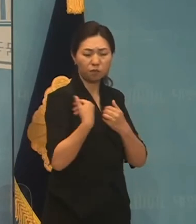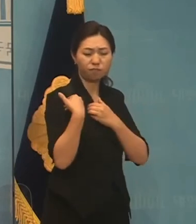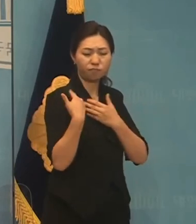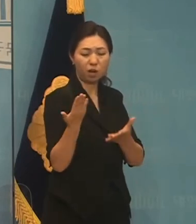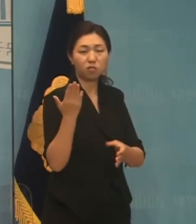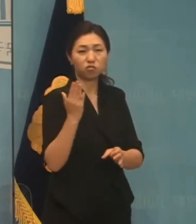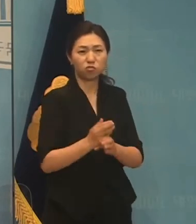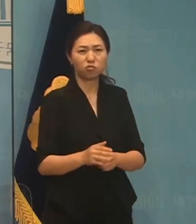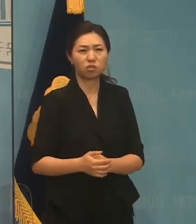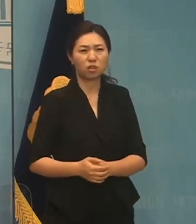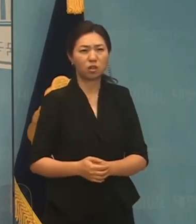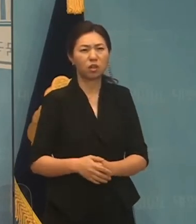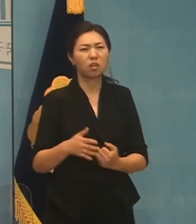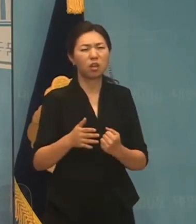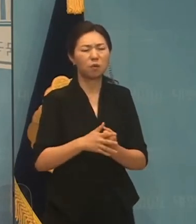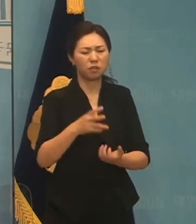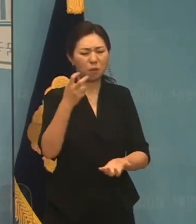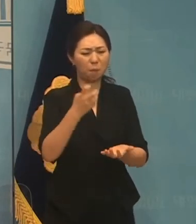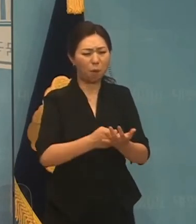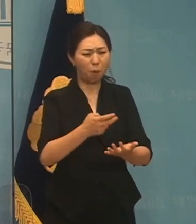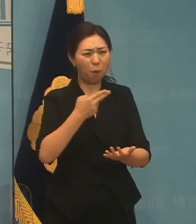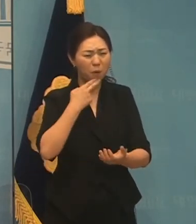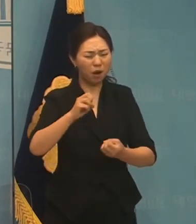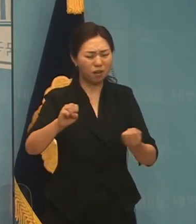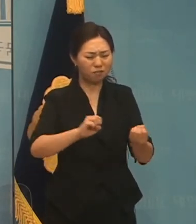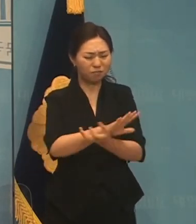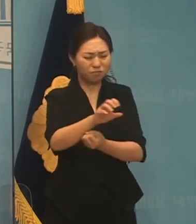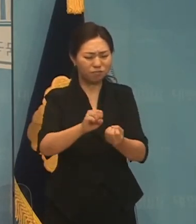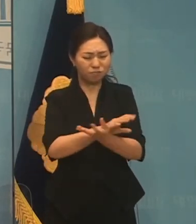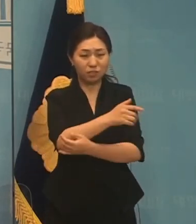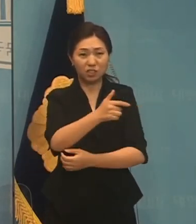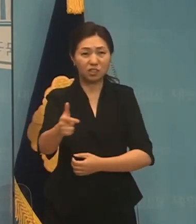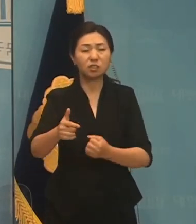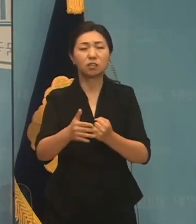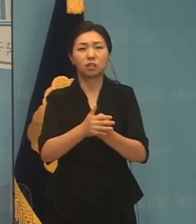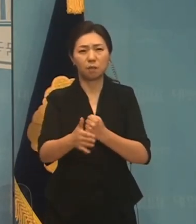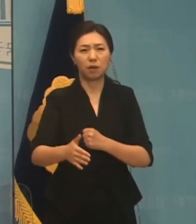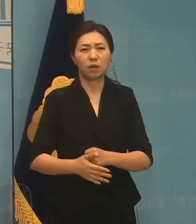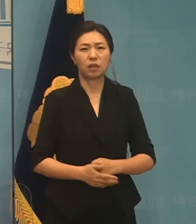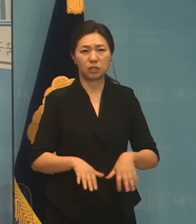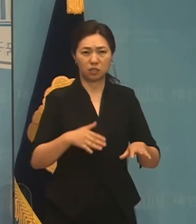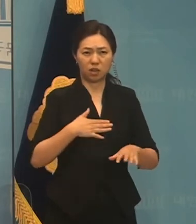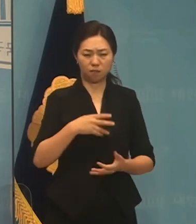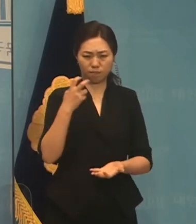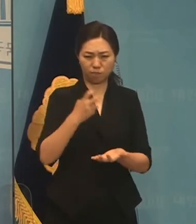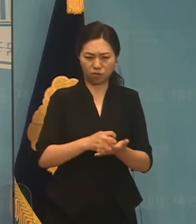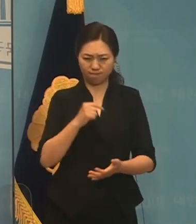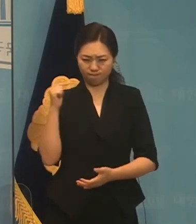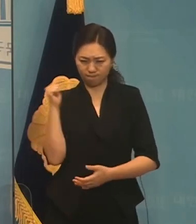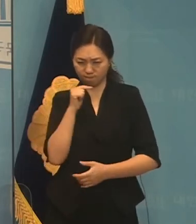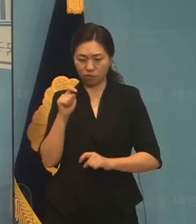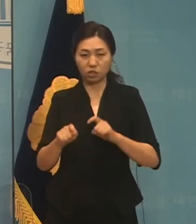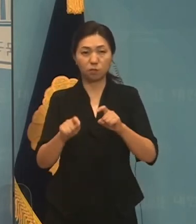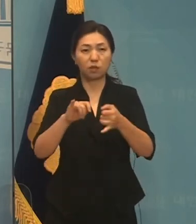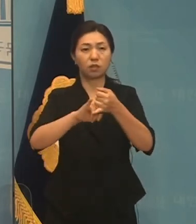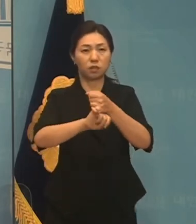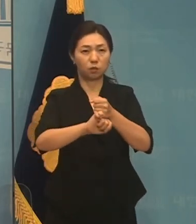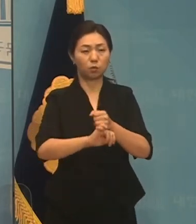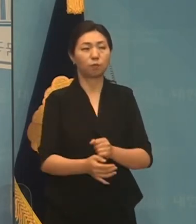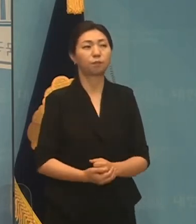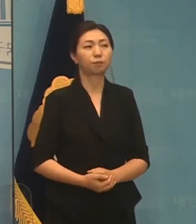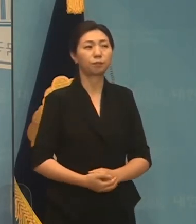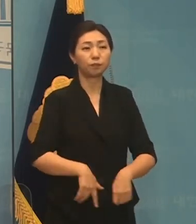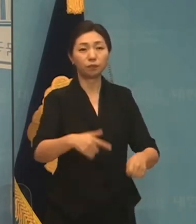그야말로 무목천수입니다. 이런 일이 없도록 법을 엄정하게 집행하겠습니다. 여섯 번째,